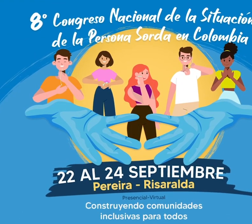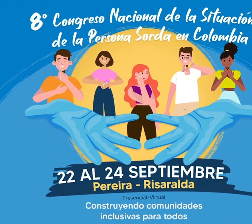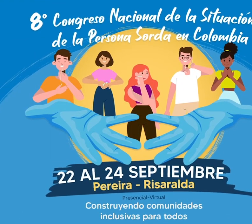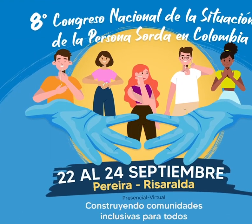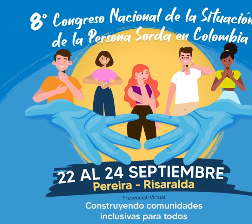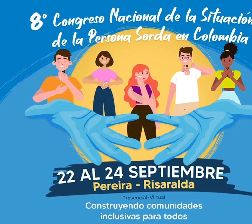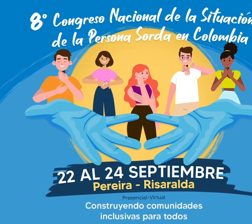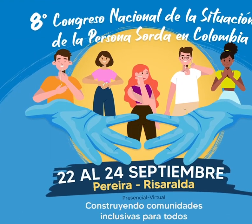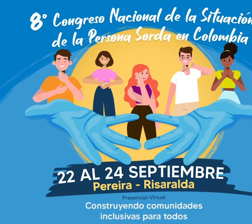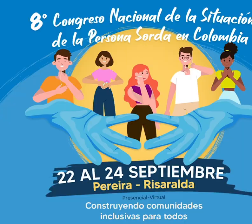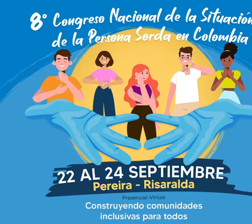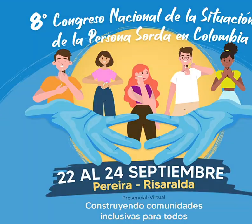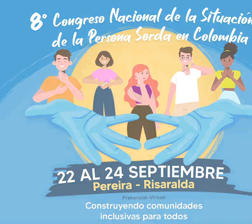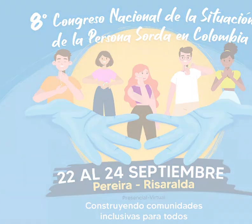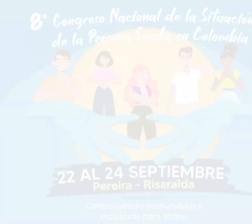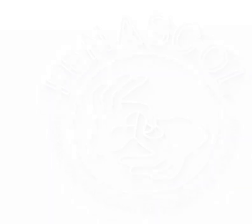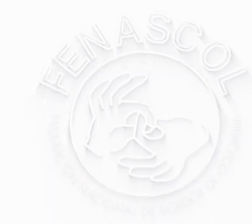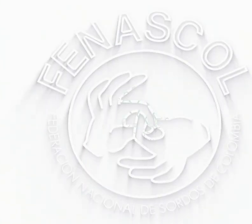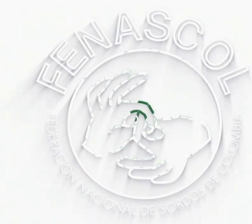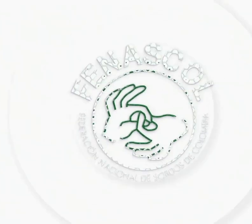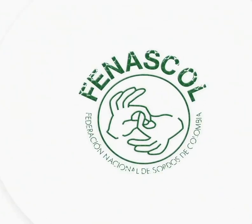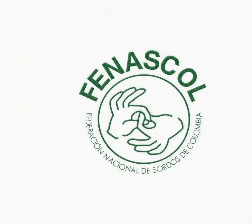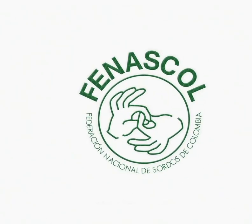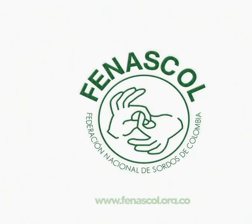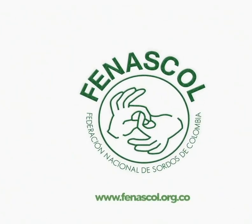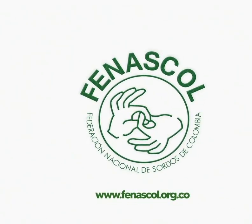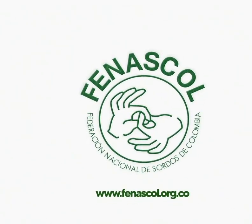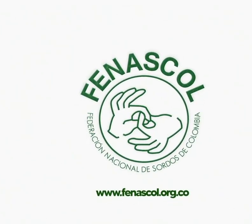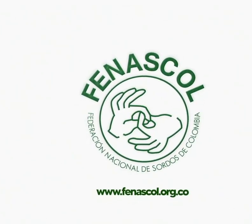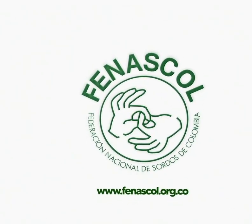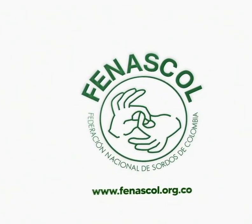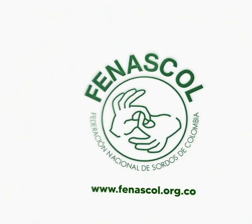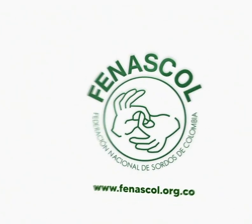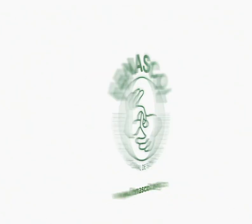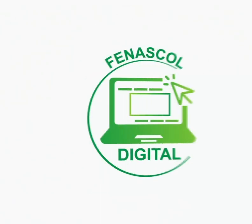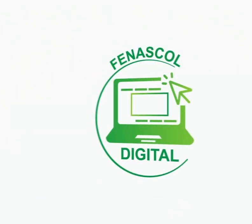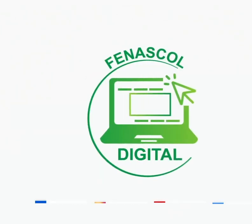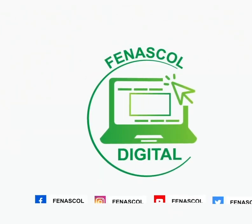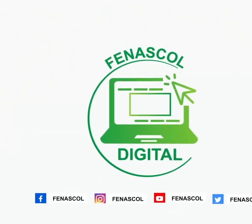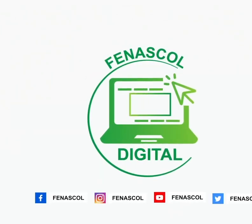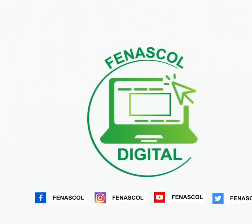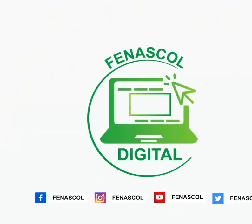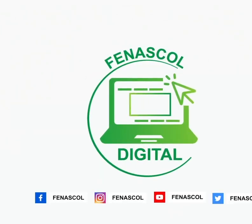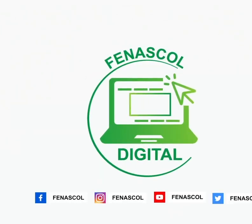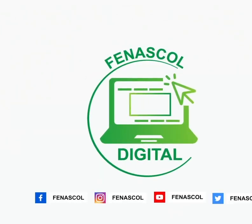al correo y no dejes pasar esta oportunidad.